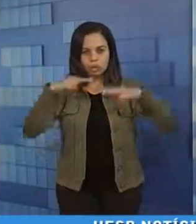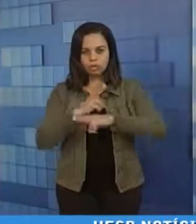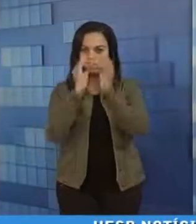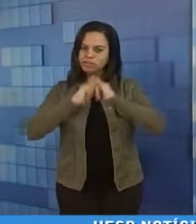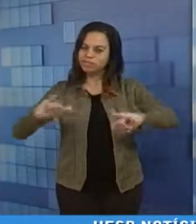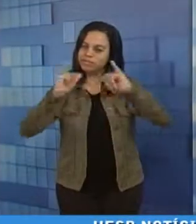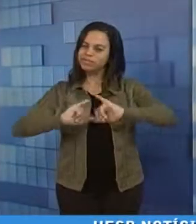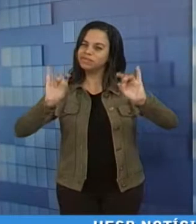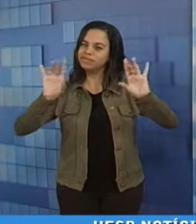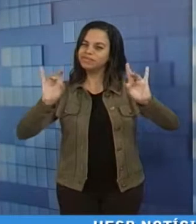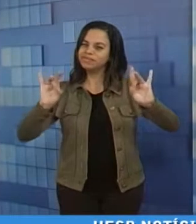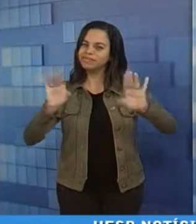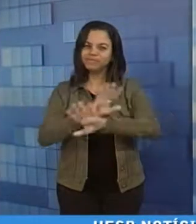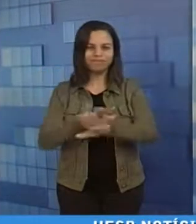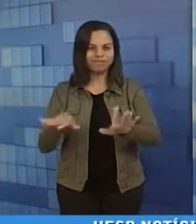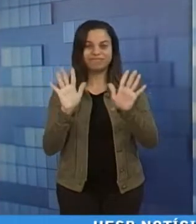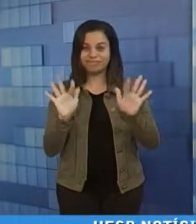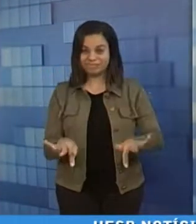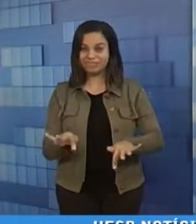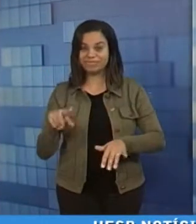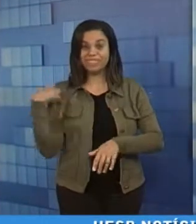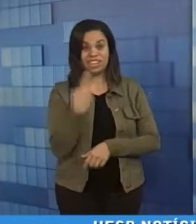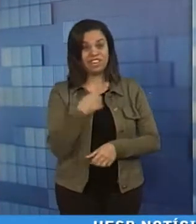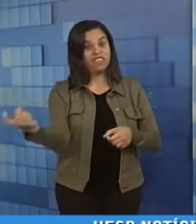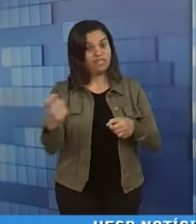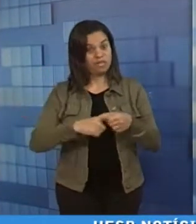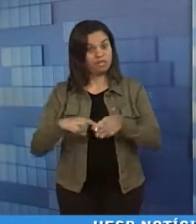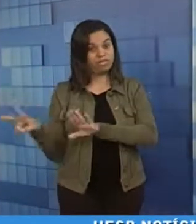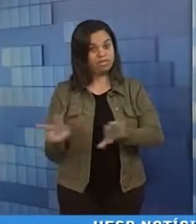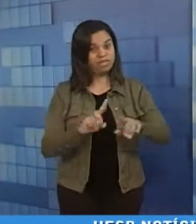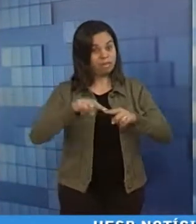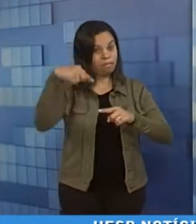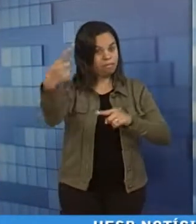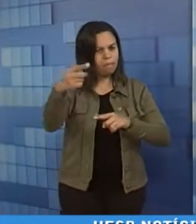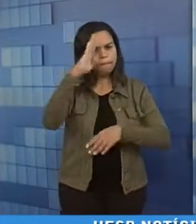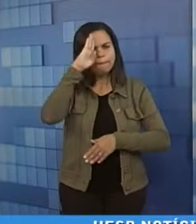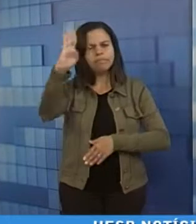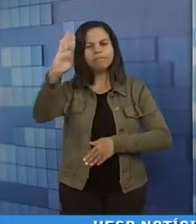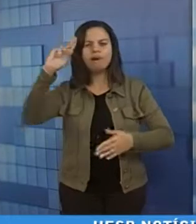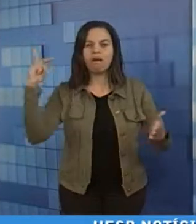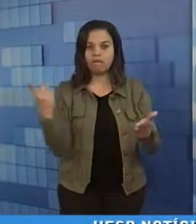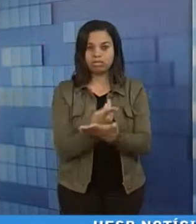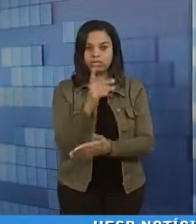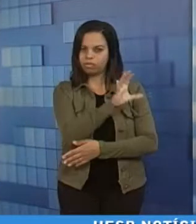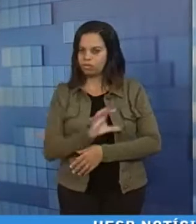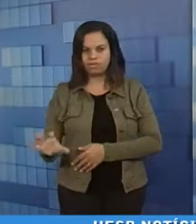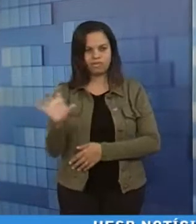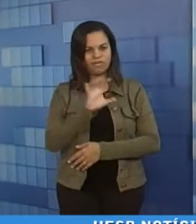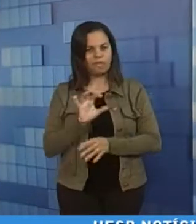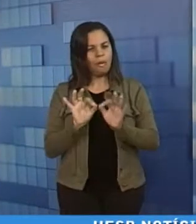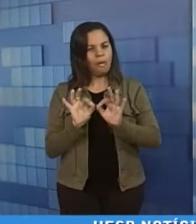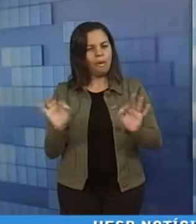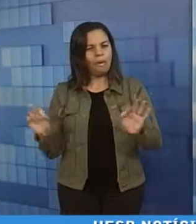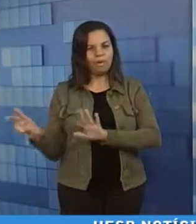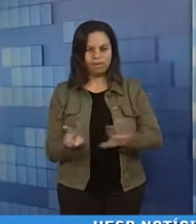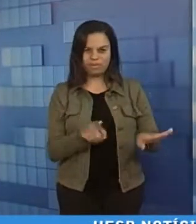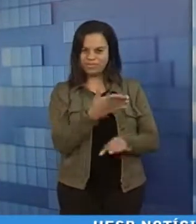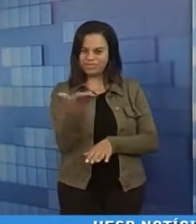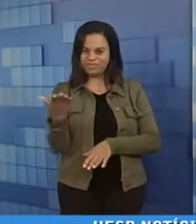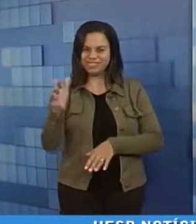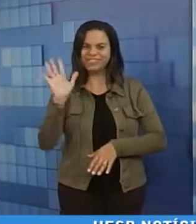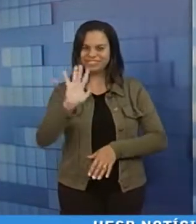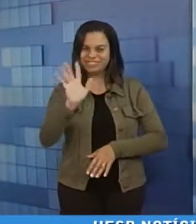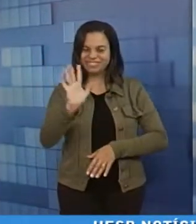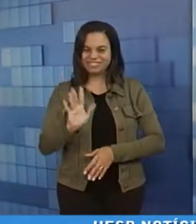E o Web Notícias Especial se despede por aqui. A gente volta na próxima semana com os principais fatos de toda a região. Uma ótima